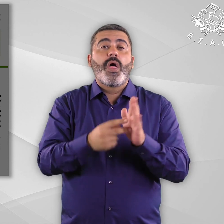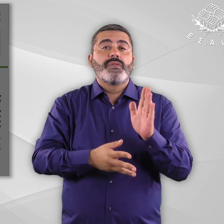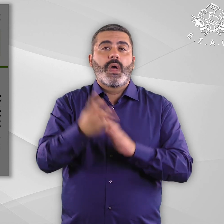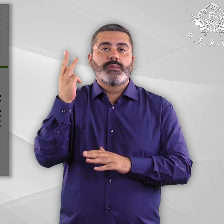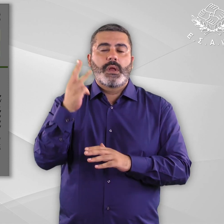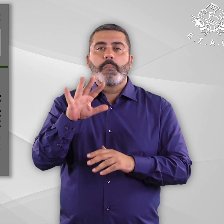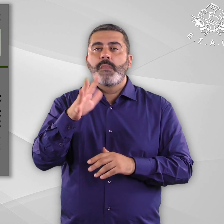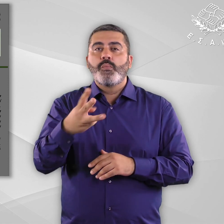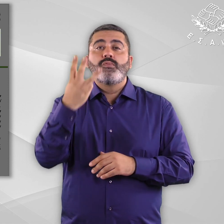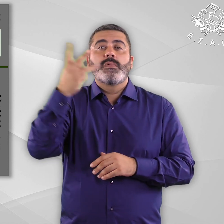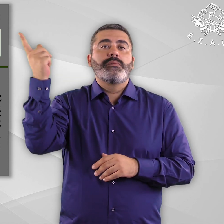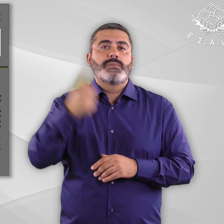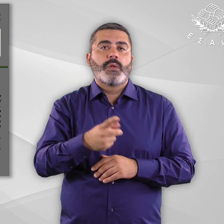Τέλος πλαισίου